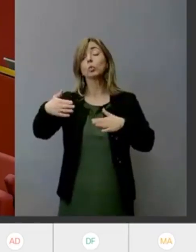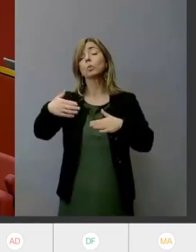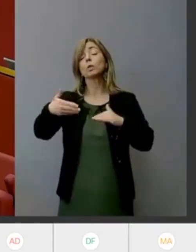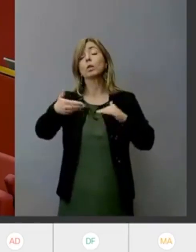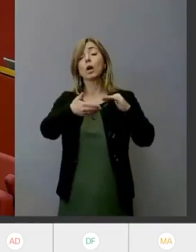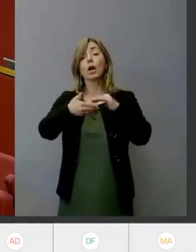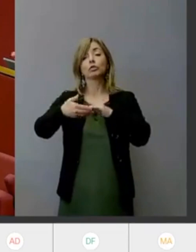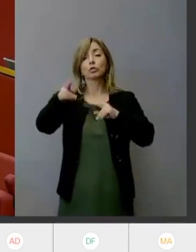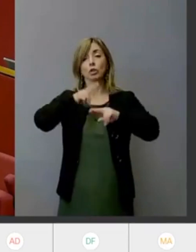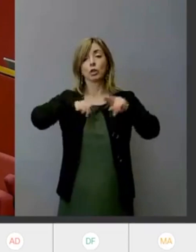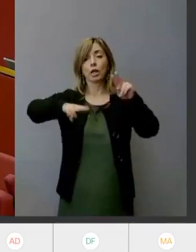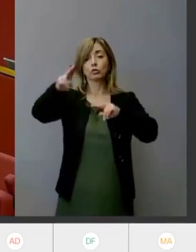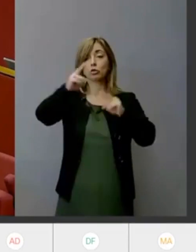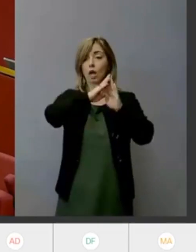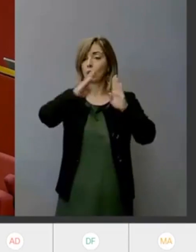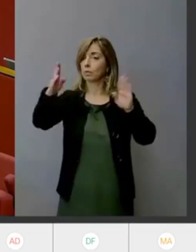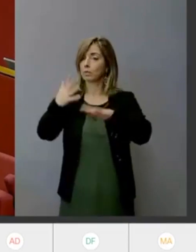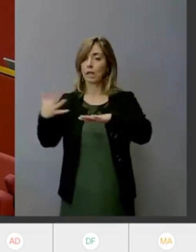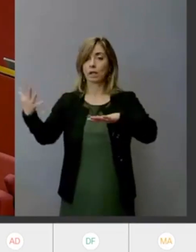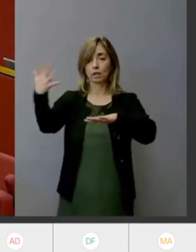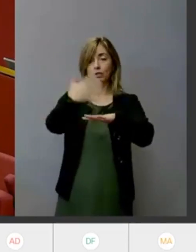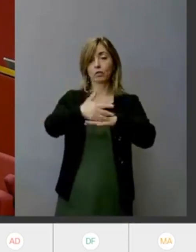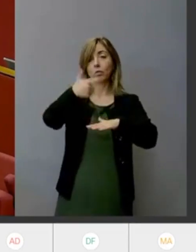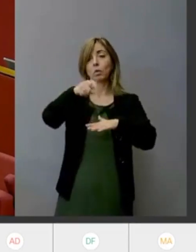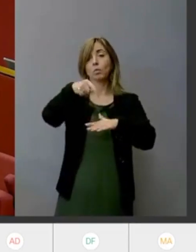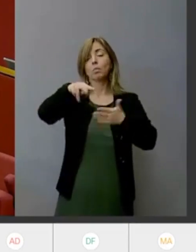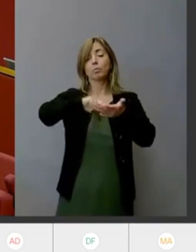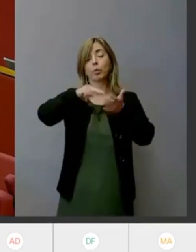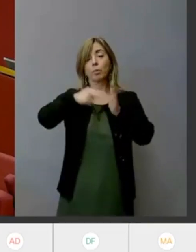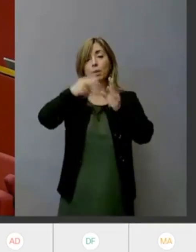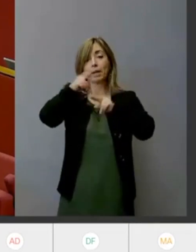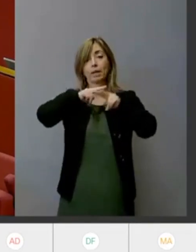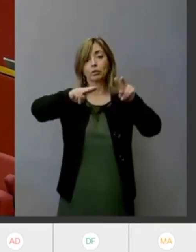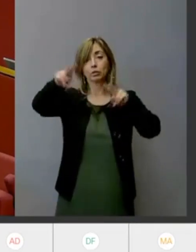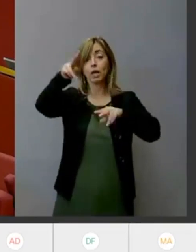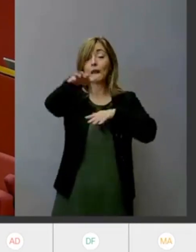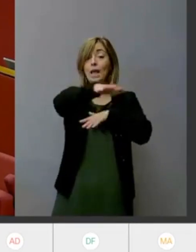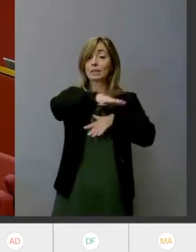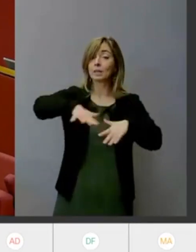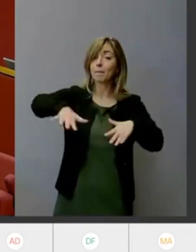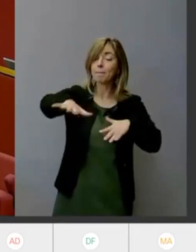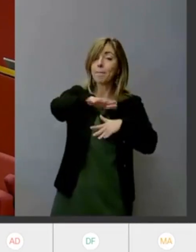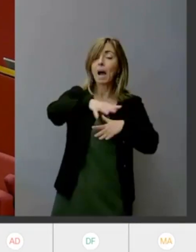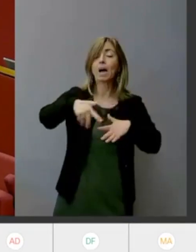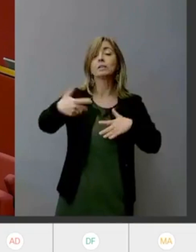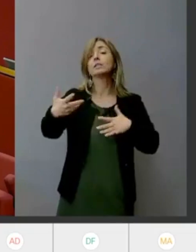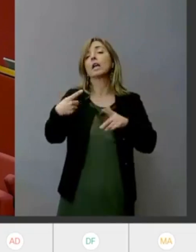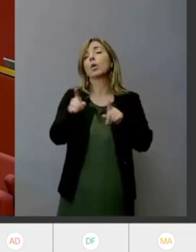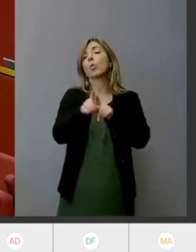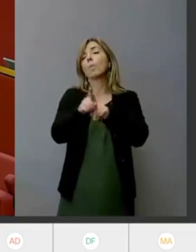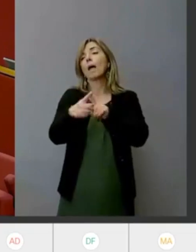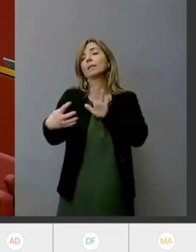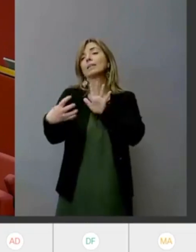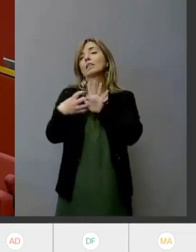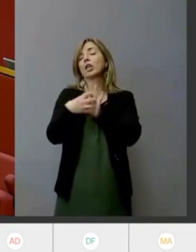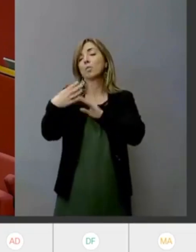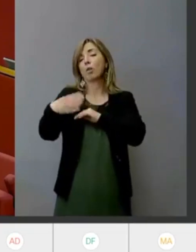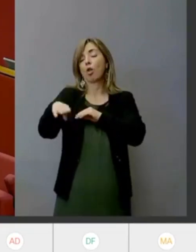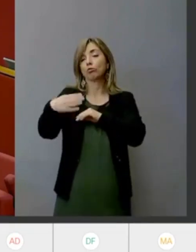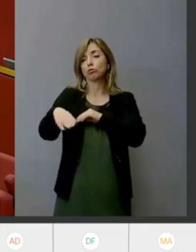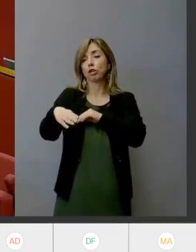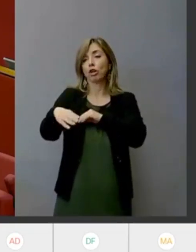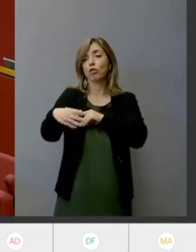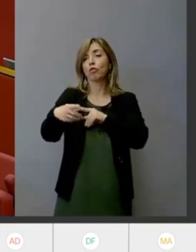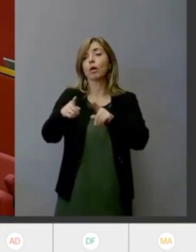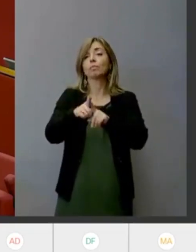perché questa è una questione nazionale. I spazi, luoghi sono simboli e non si possono liquidare con parole come niente andrà perduto. Quello